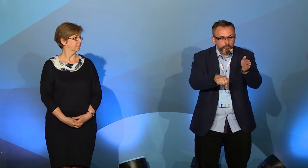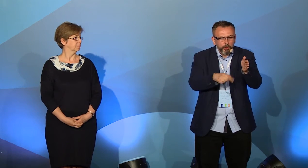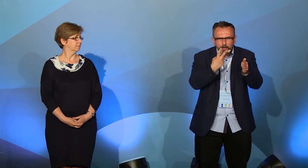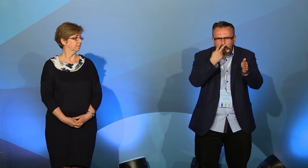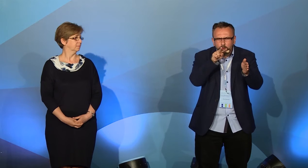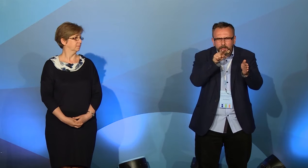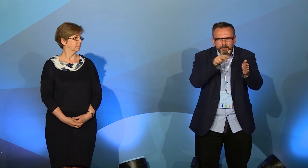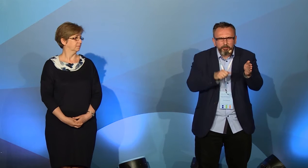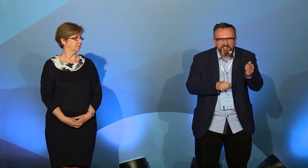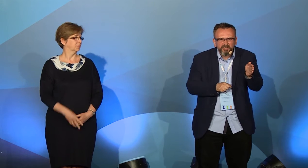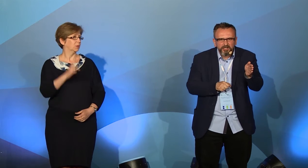Głuchy na to patrzy,